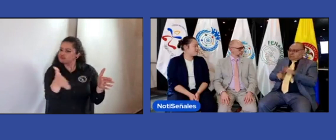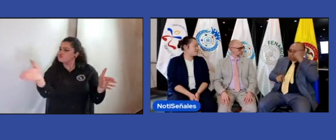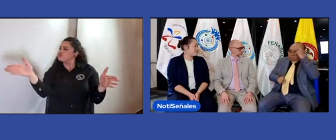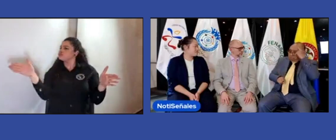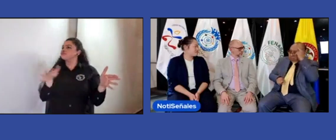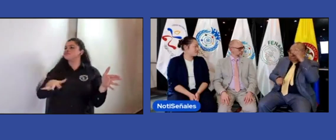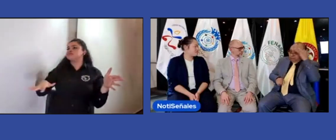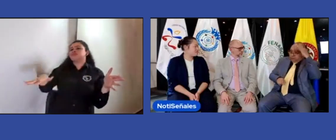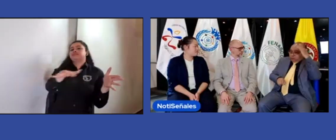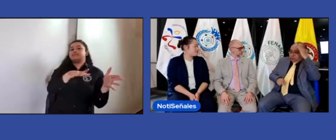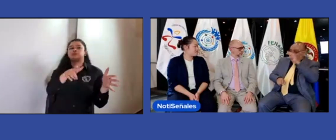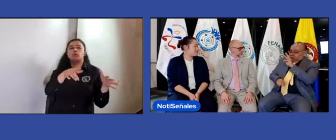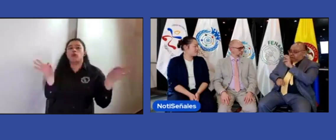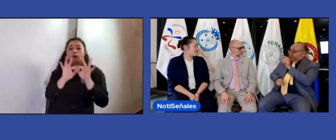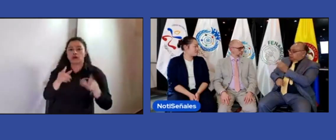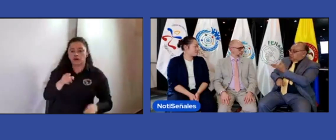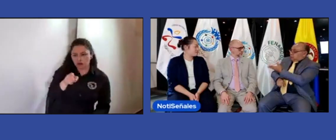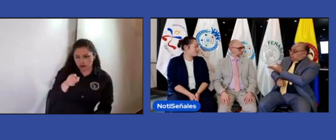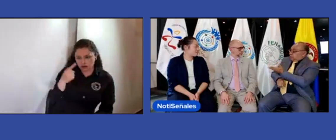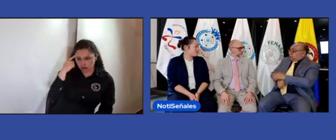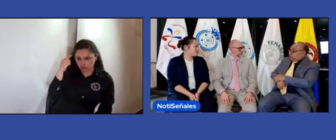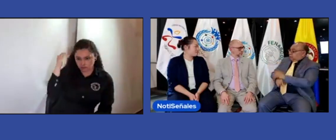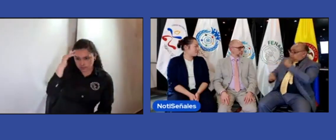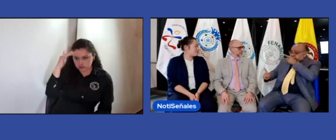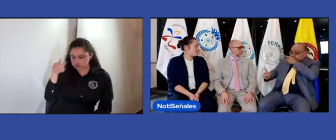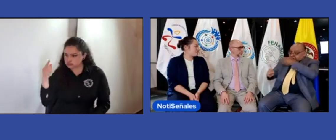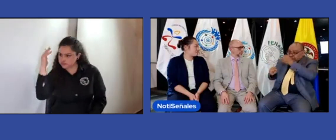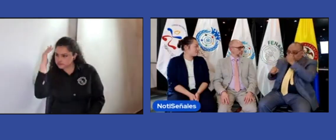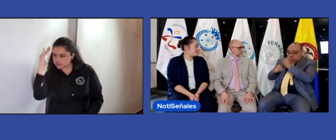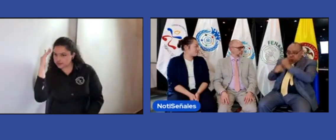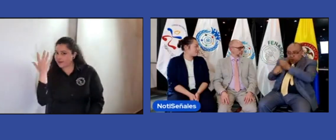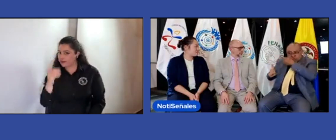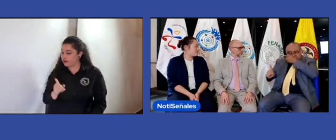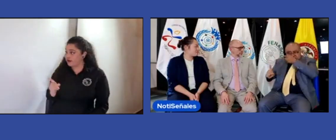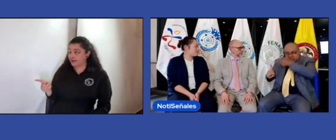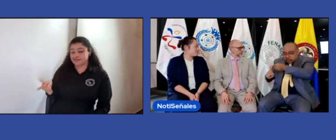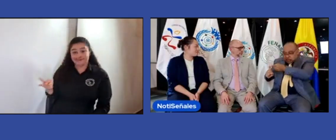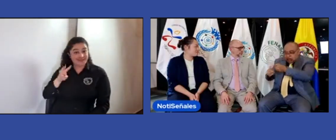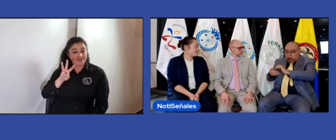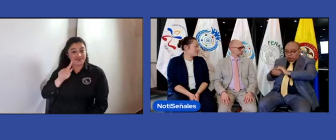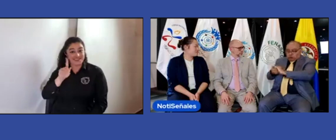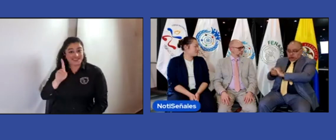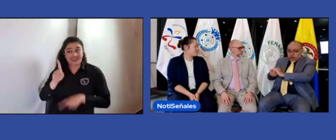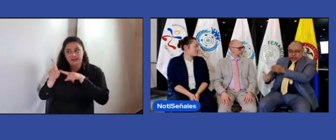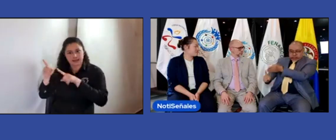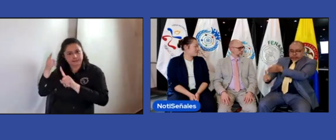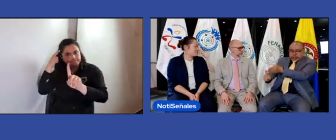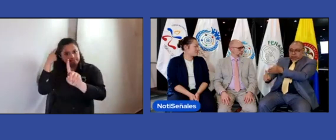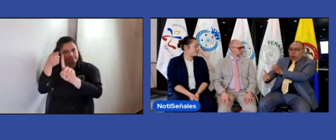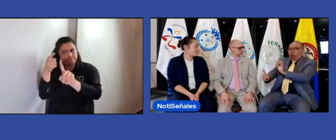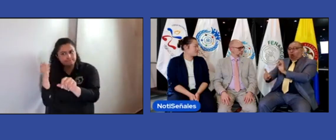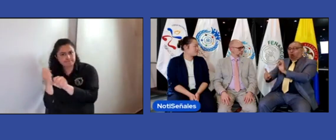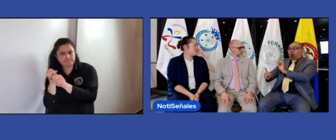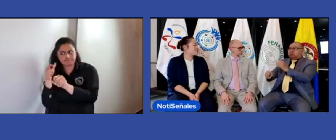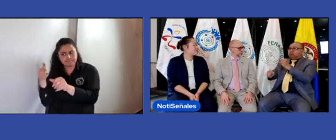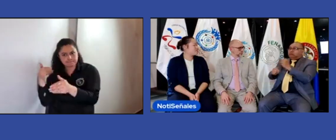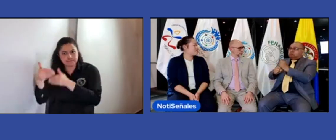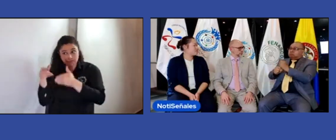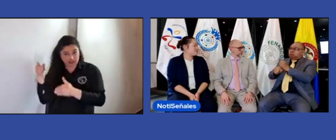asociaciones es un trabajo abierto para las personas sordas es la misma filosofía que tiene la WFD ¿verdad? no es solamente enfocarse en el